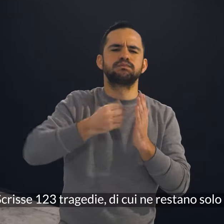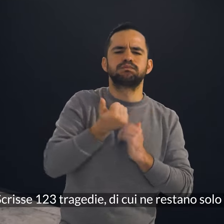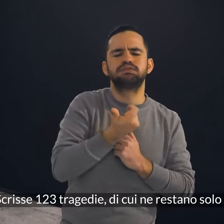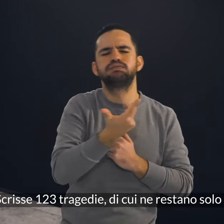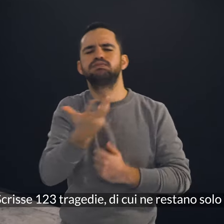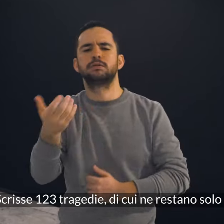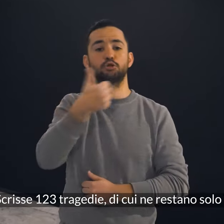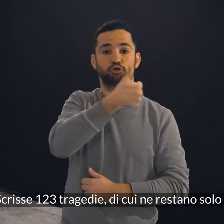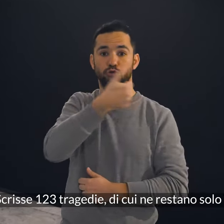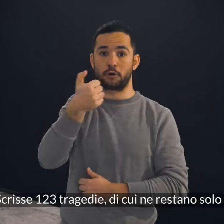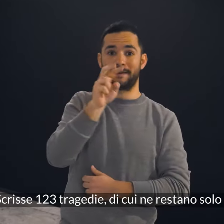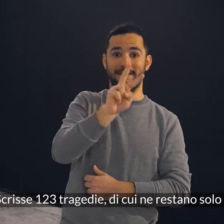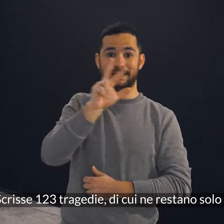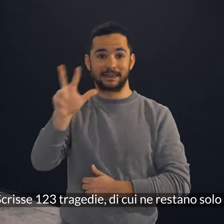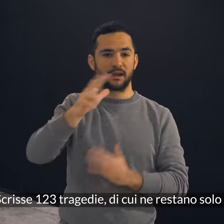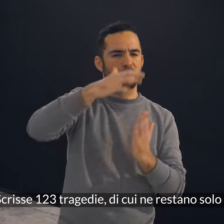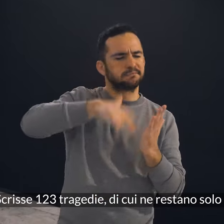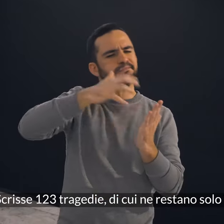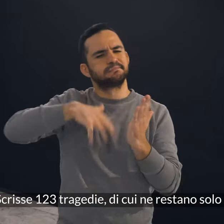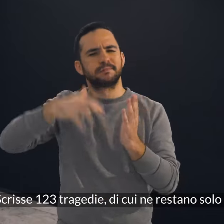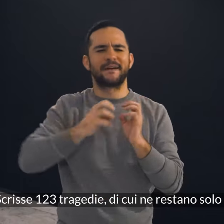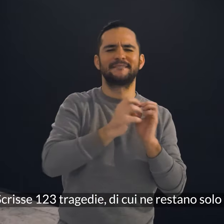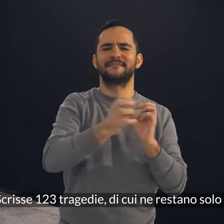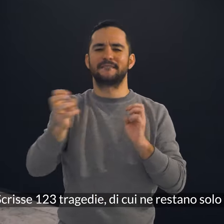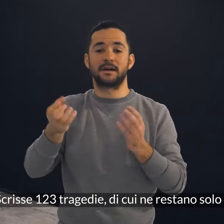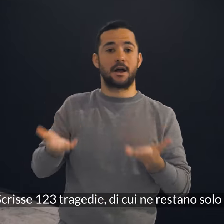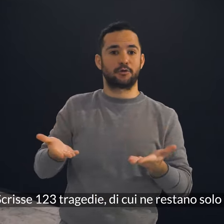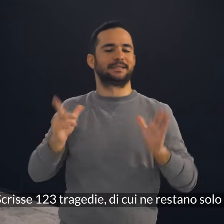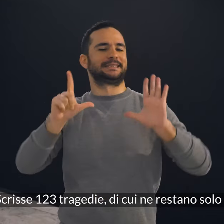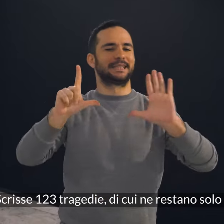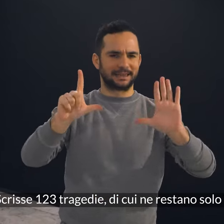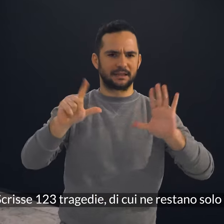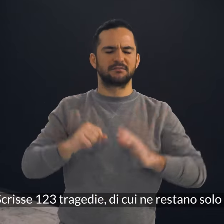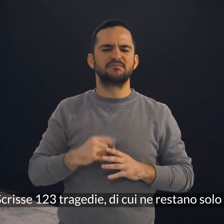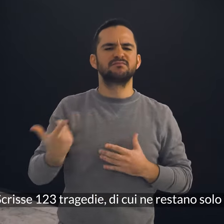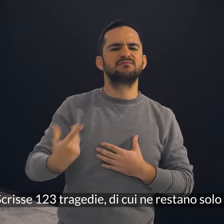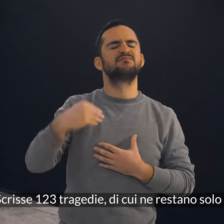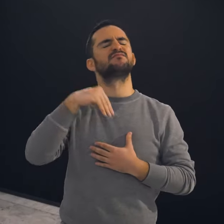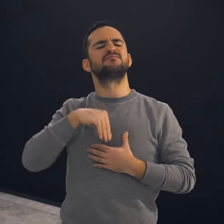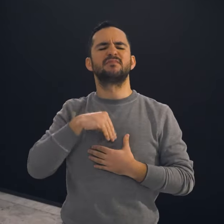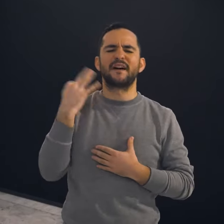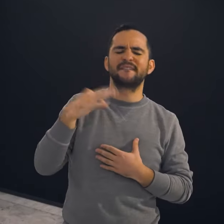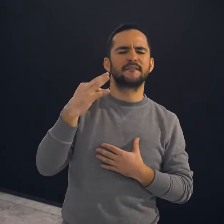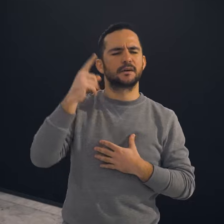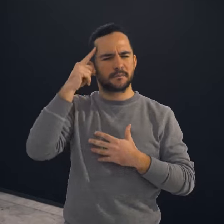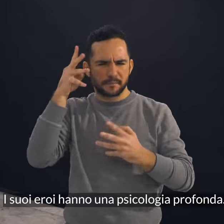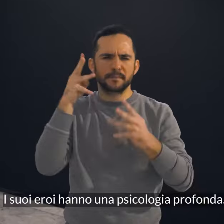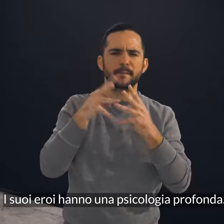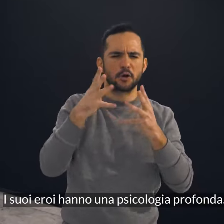Scrisse 123 tragedie, di cui ne restano solo sette. I suoi